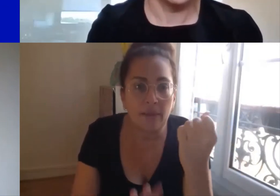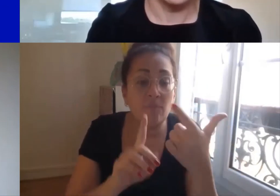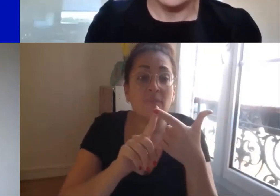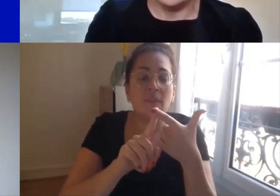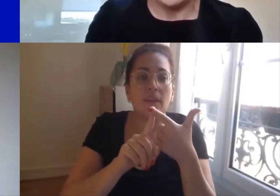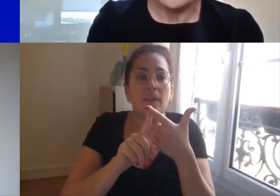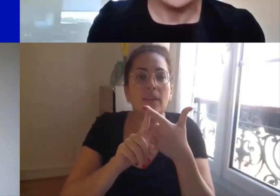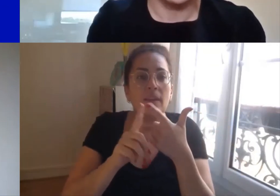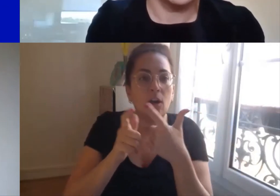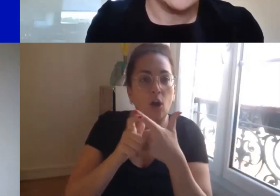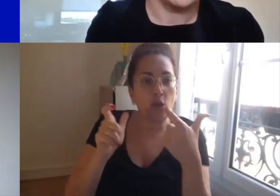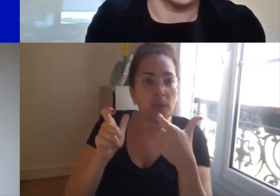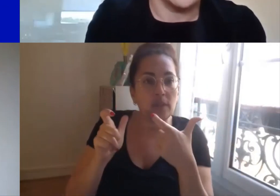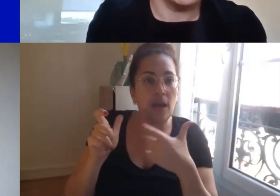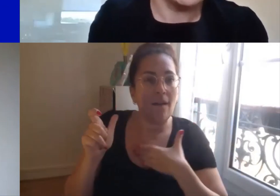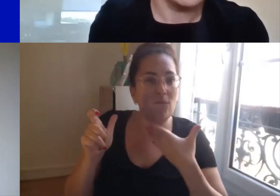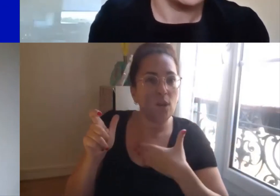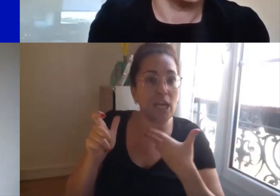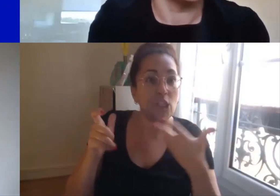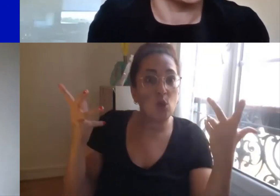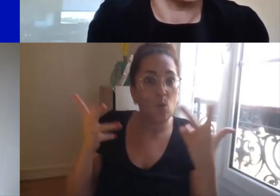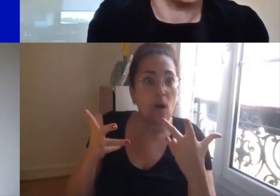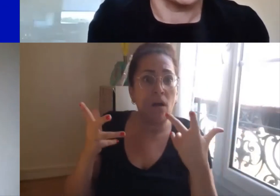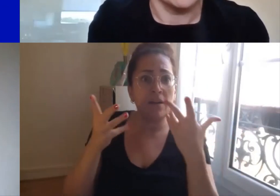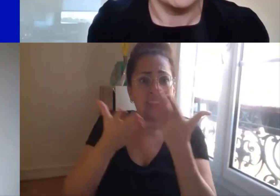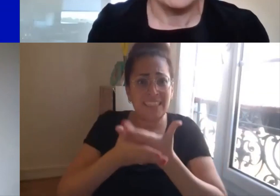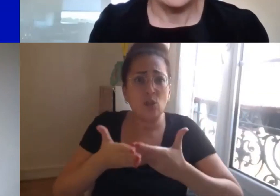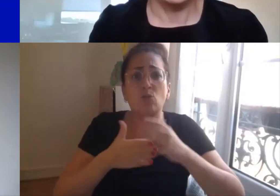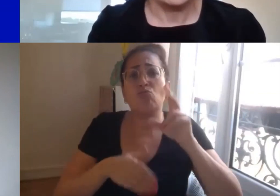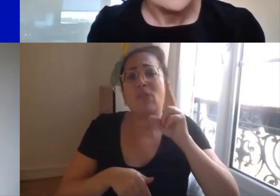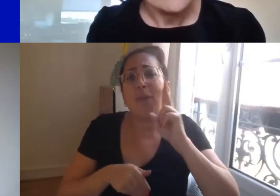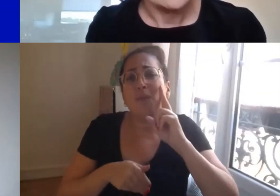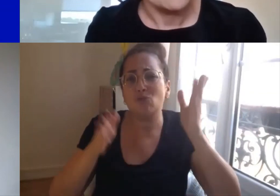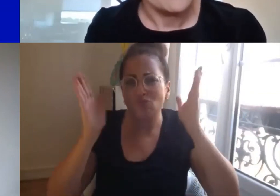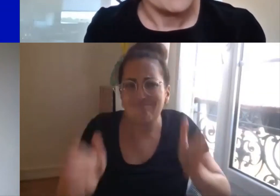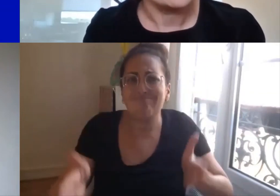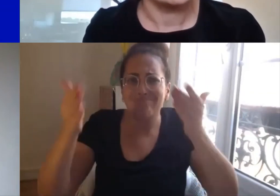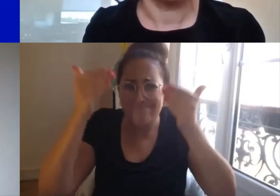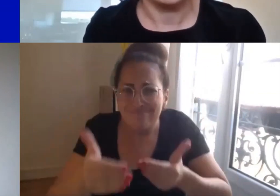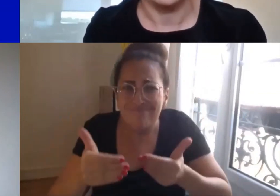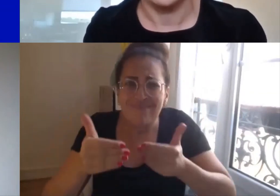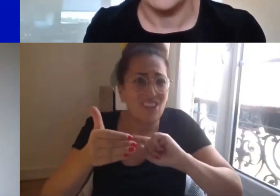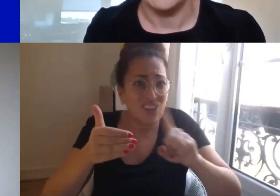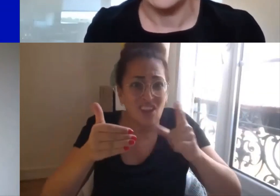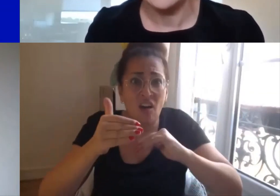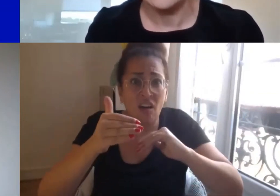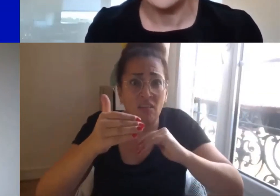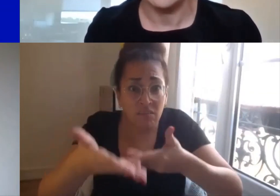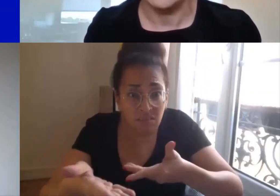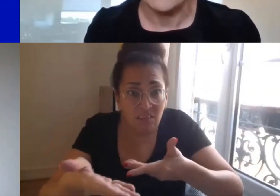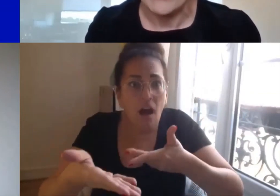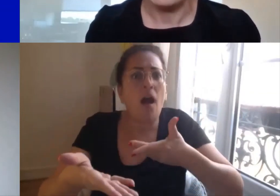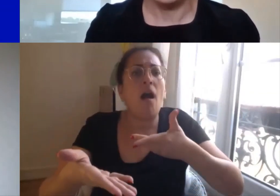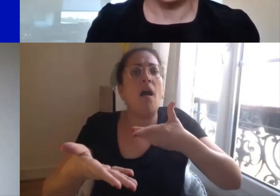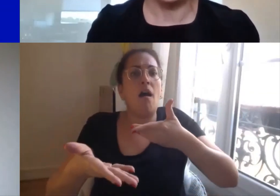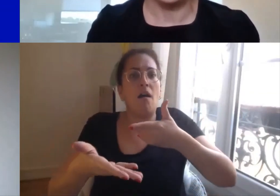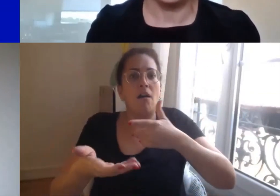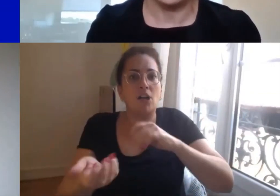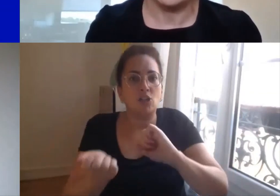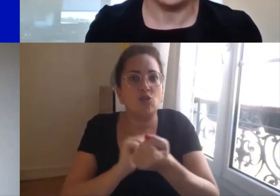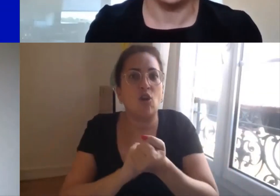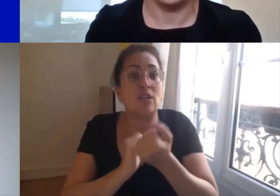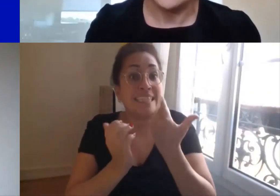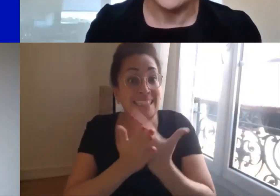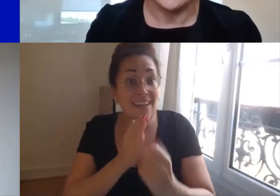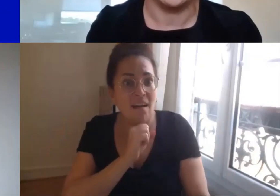de sortir du cadre habituel et de penser autrement donc l'innovation pour moi c'est penser autrement l'innovation pour moi c'est